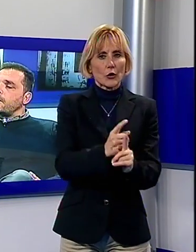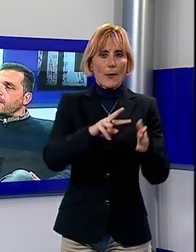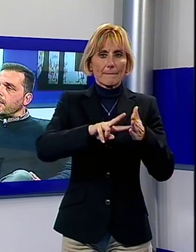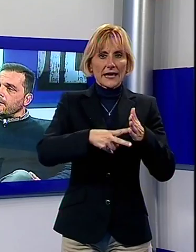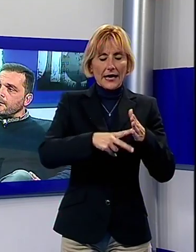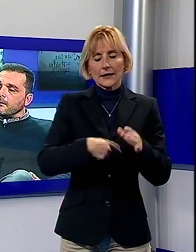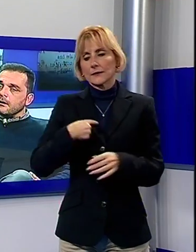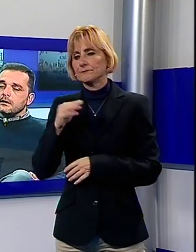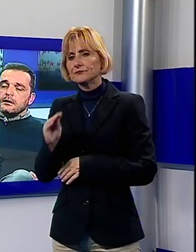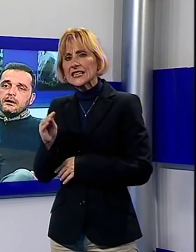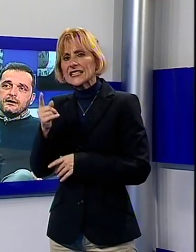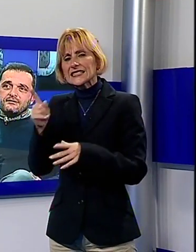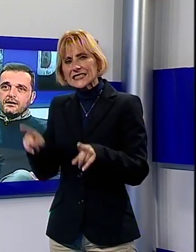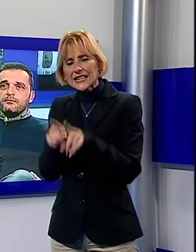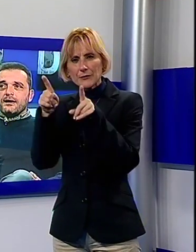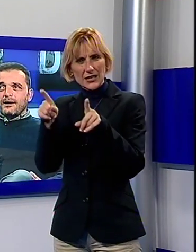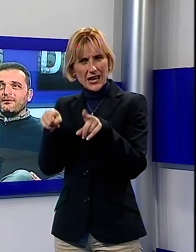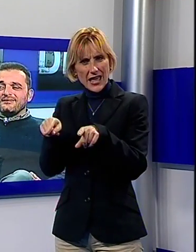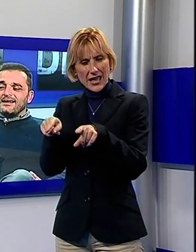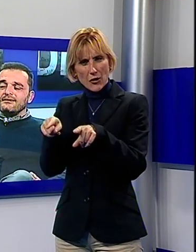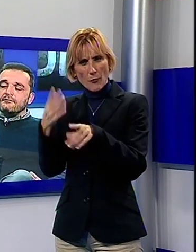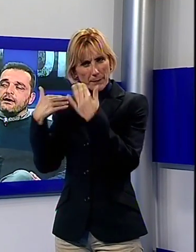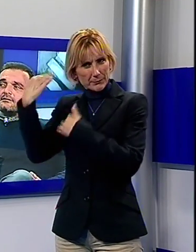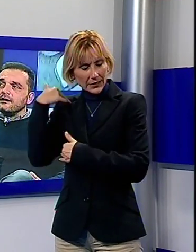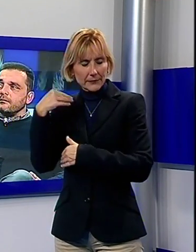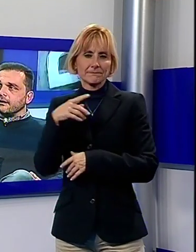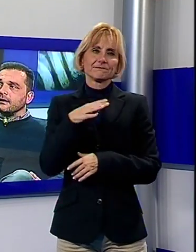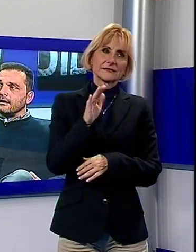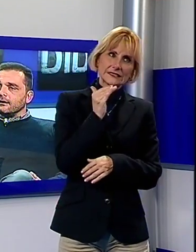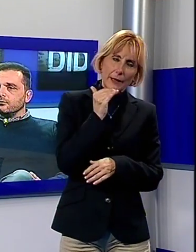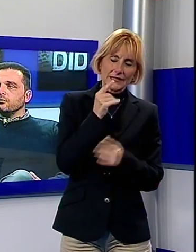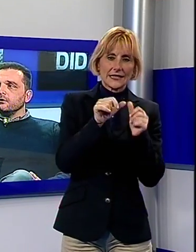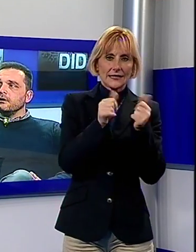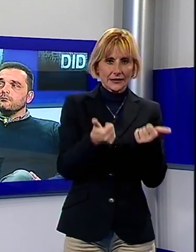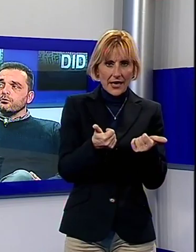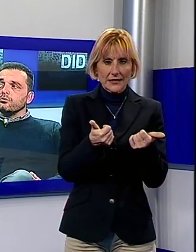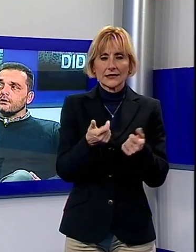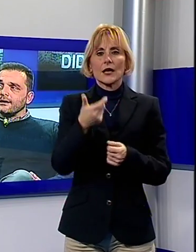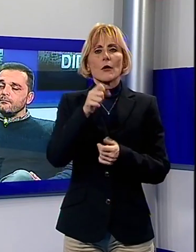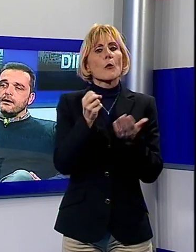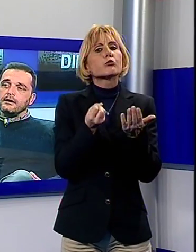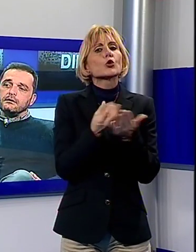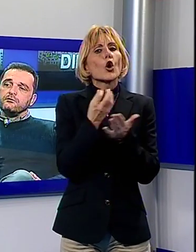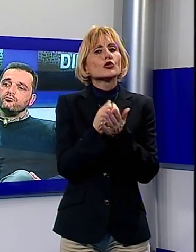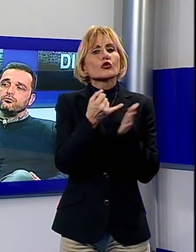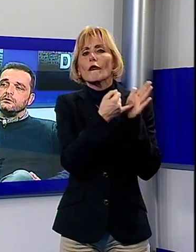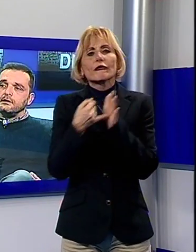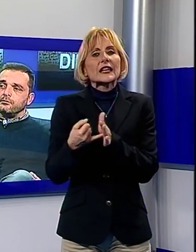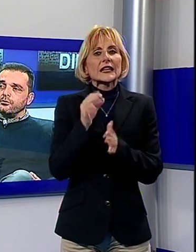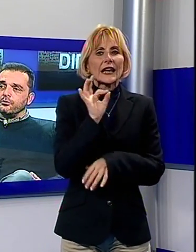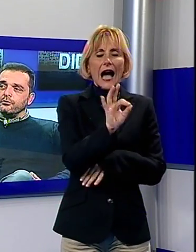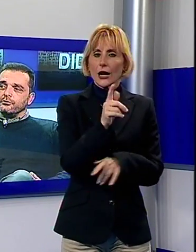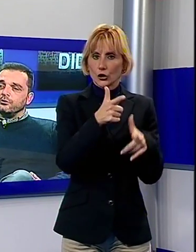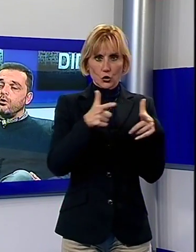simile a quella che già c'era? Sarebbe abbastanza diversa perché non produrrebbe nessun